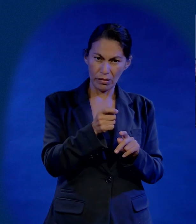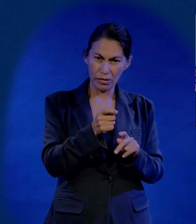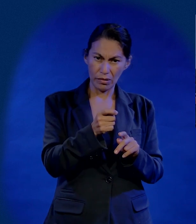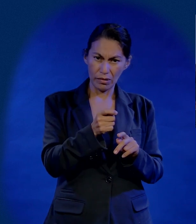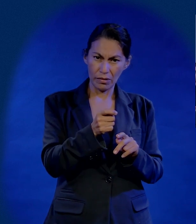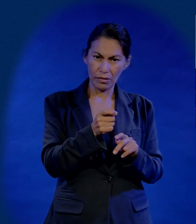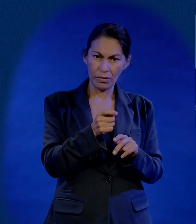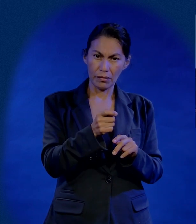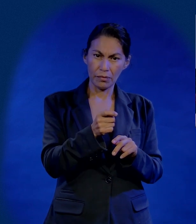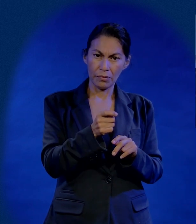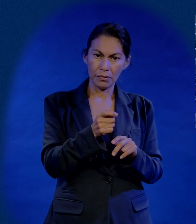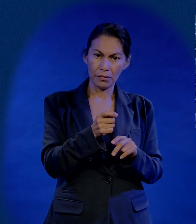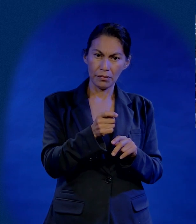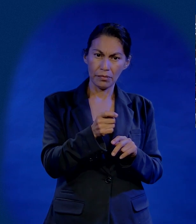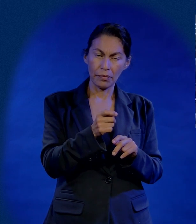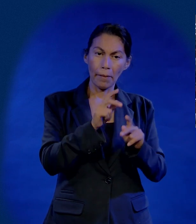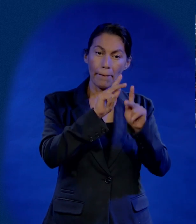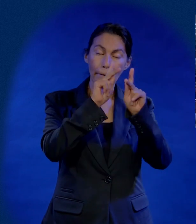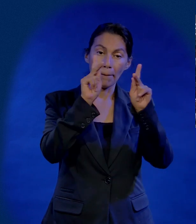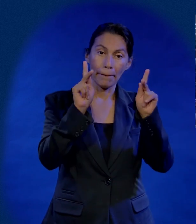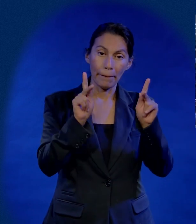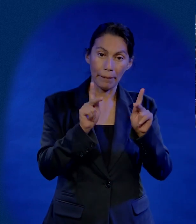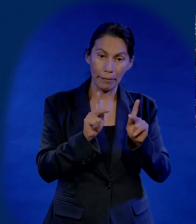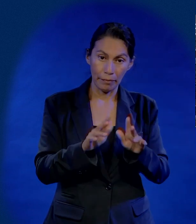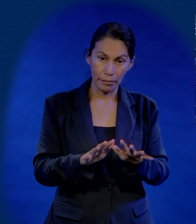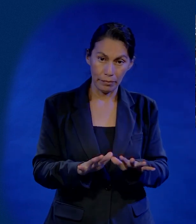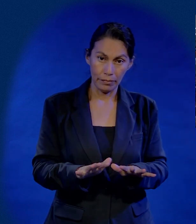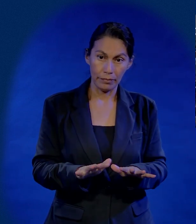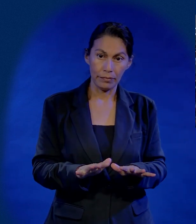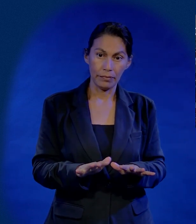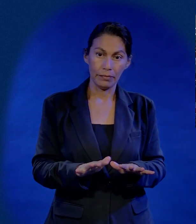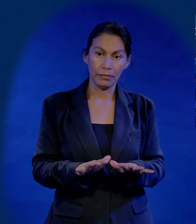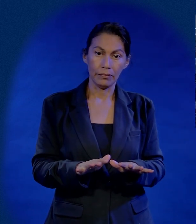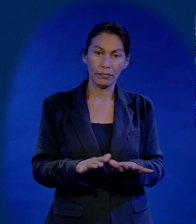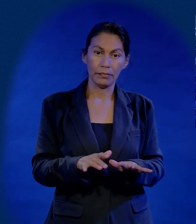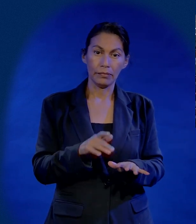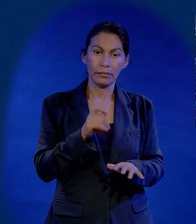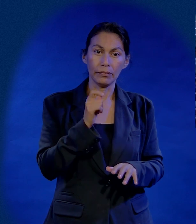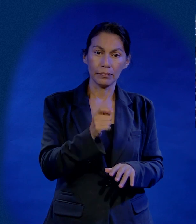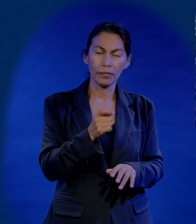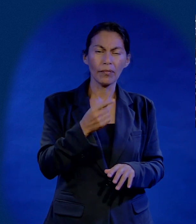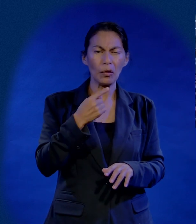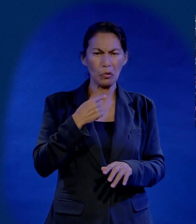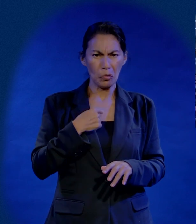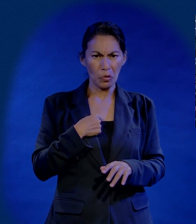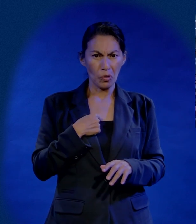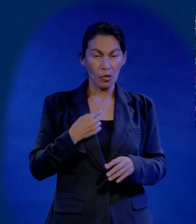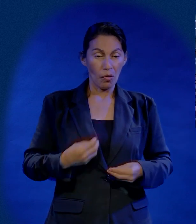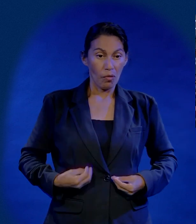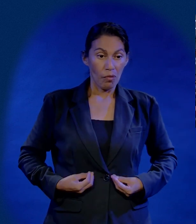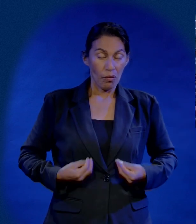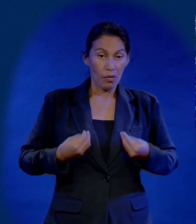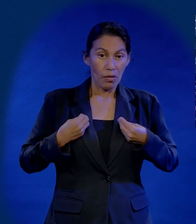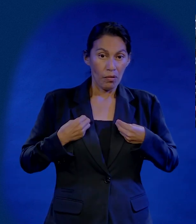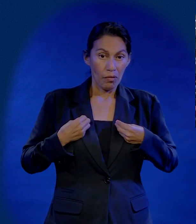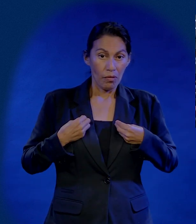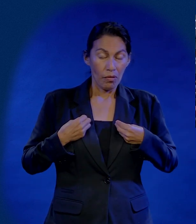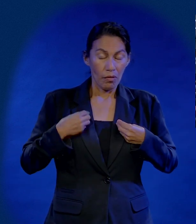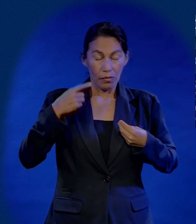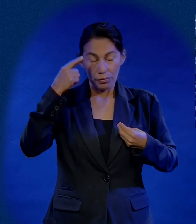me gusta mucho es esa. Paz. Paz. Es cuando vivo